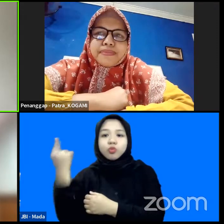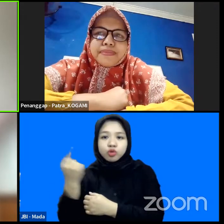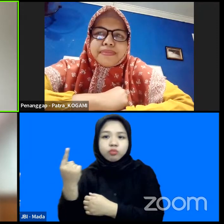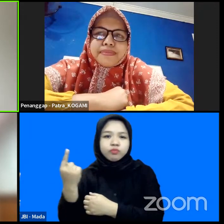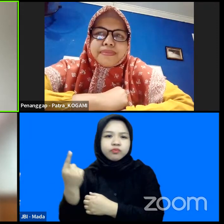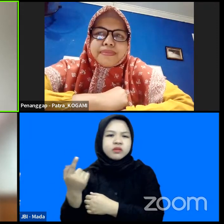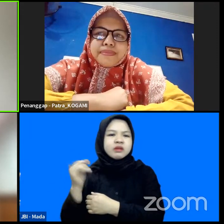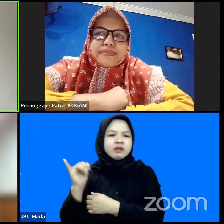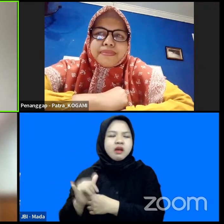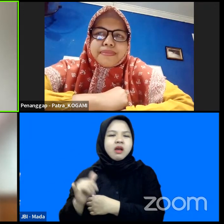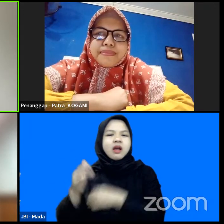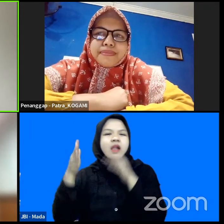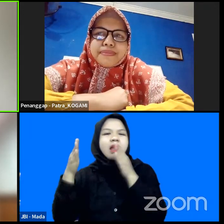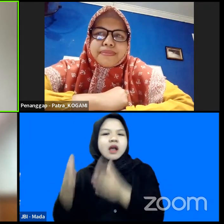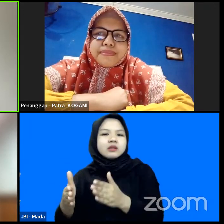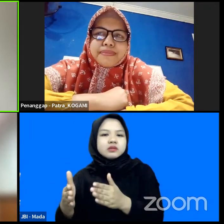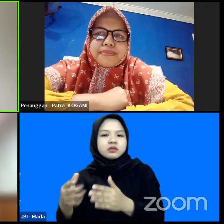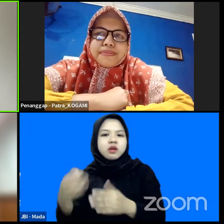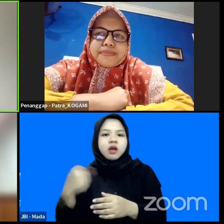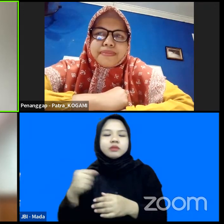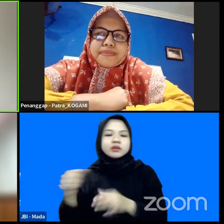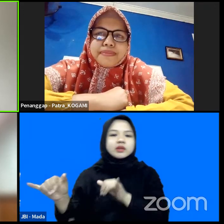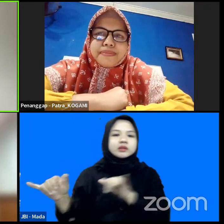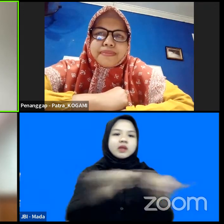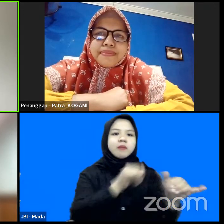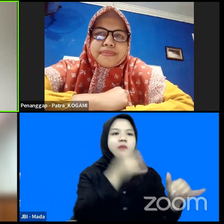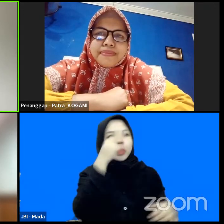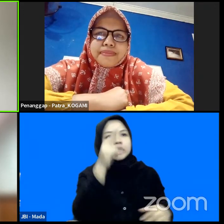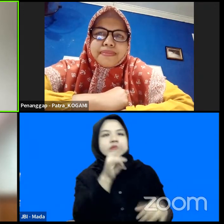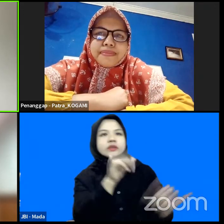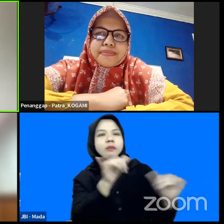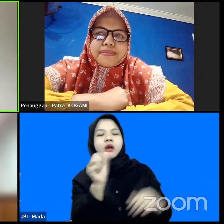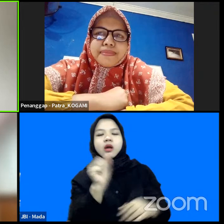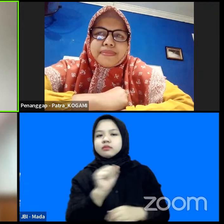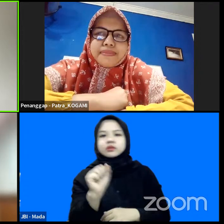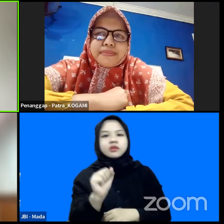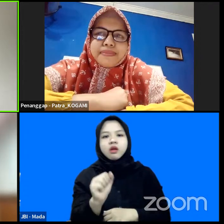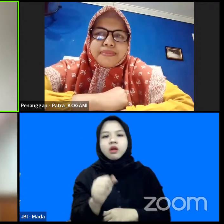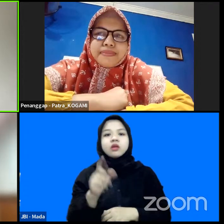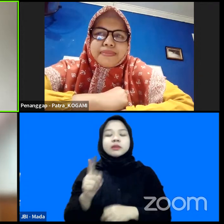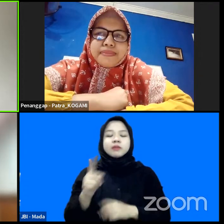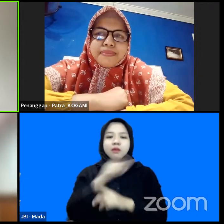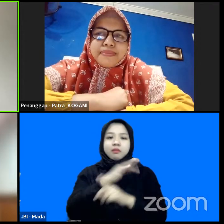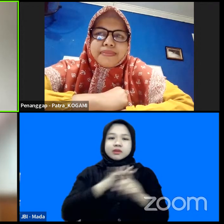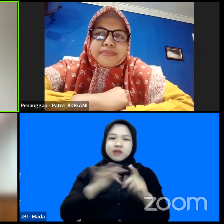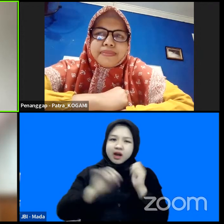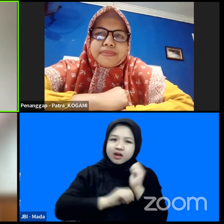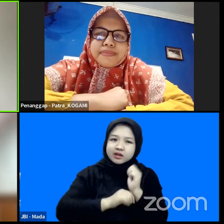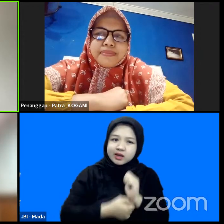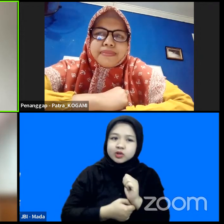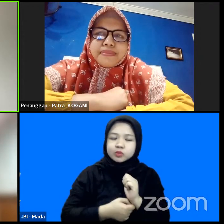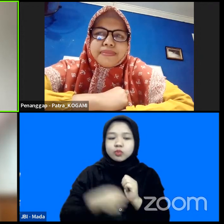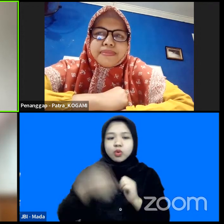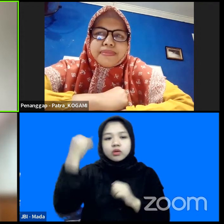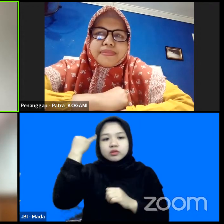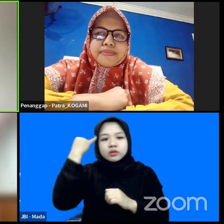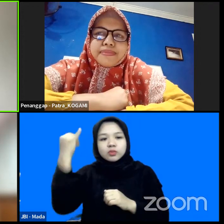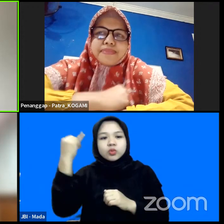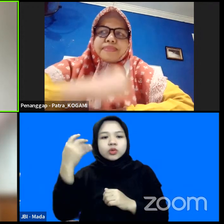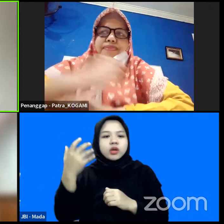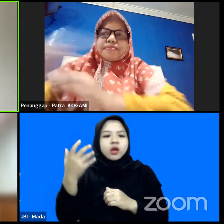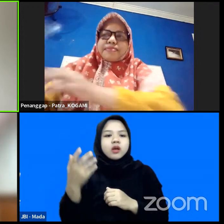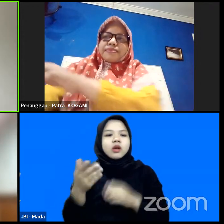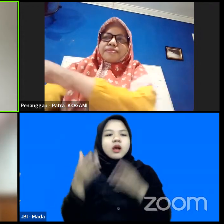khas tidak bisa disamakan dengan negara lain artinya masyarakat juga responsnya terhadap sains khas